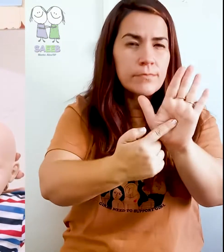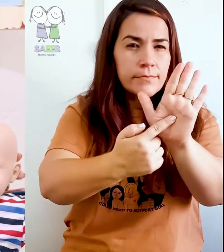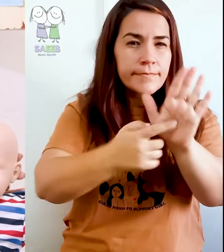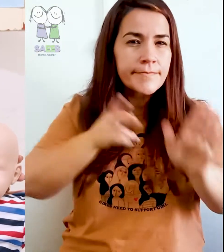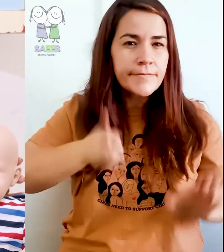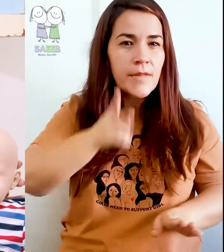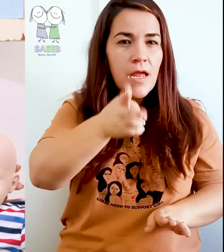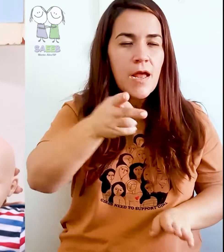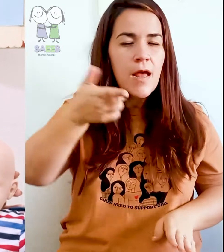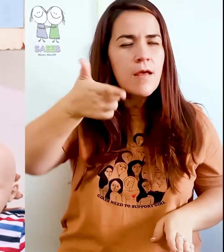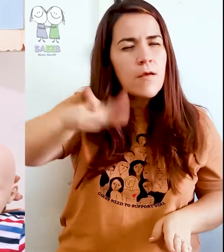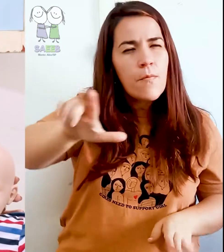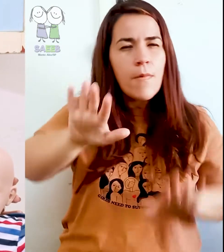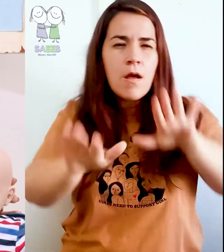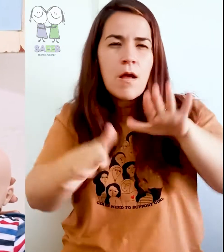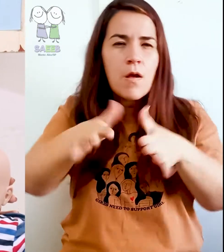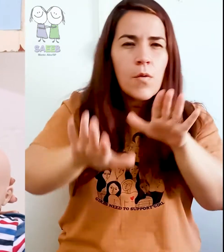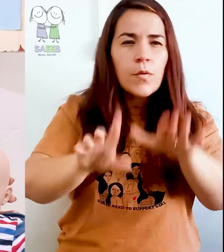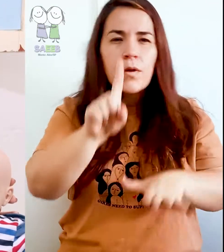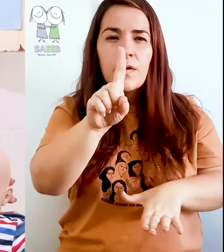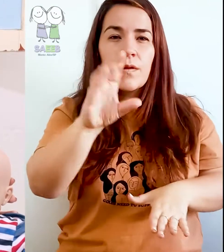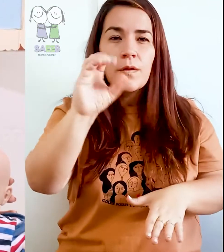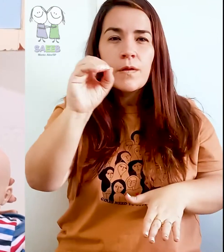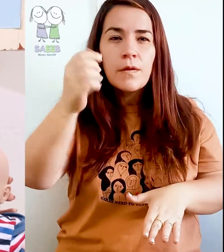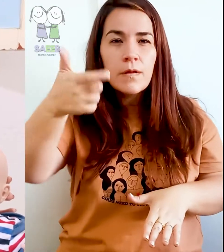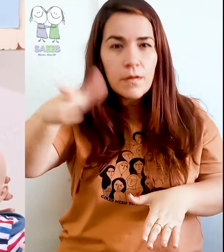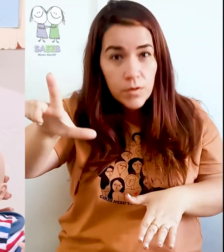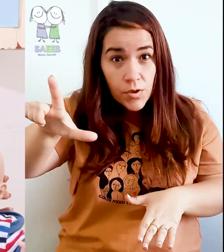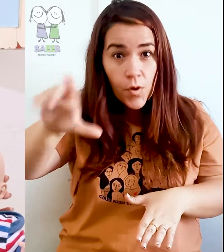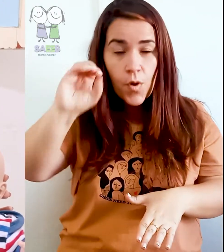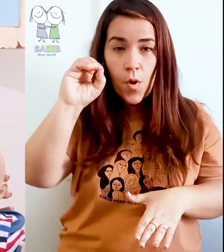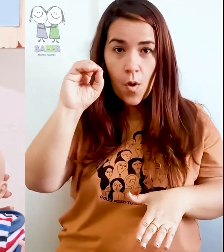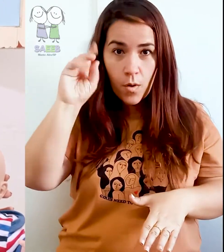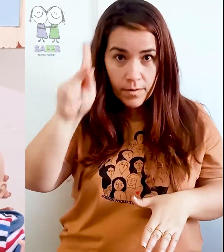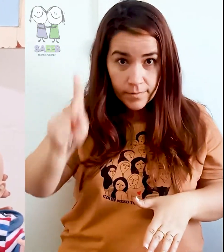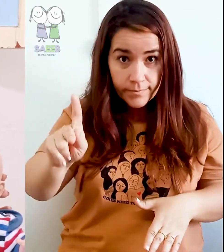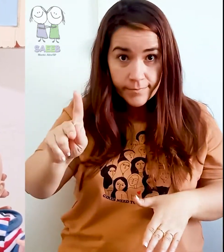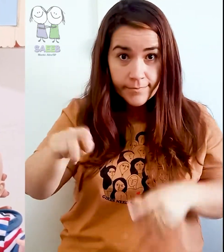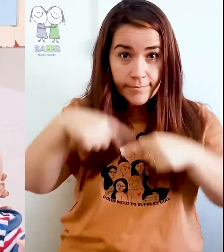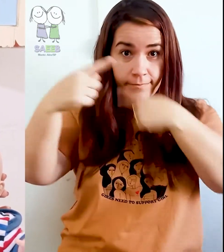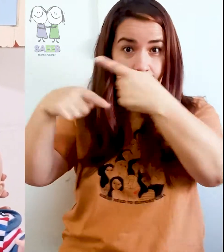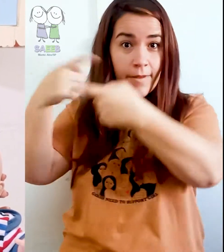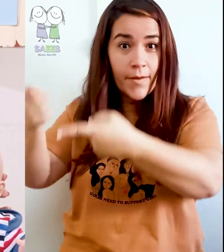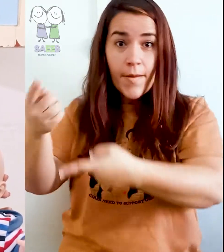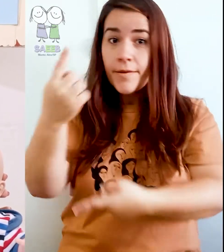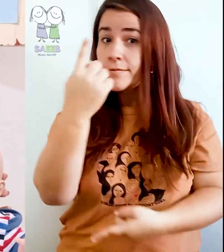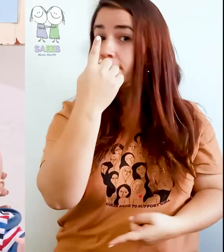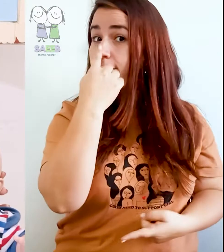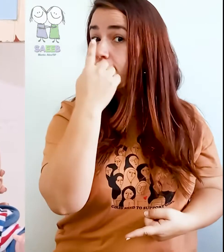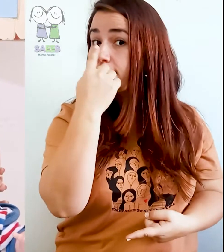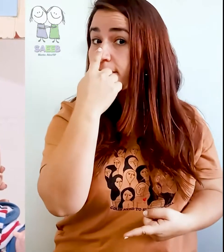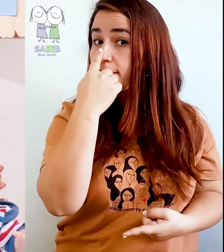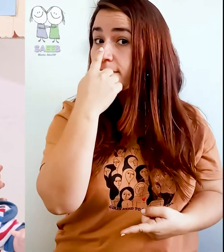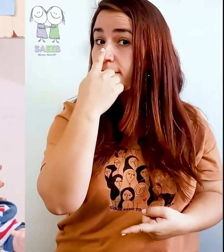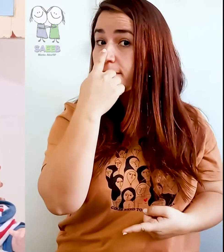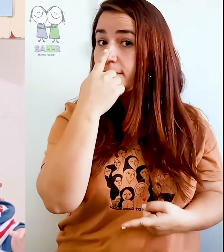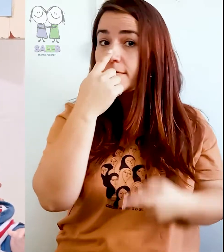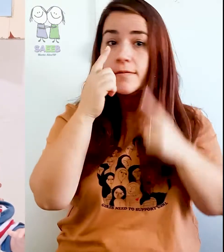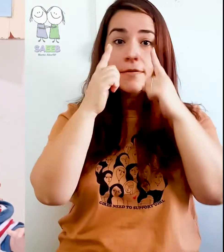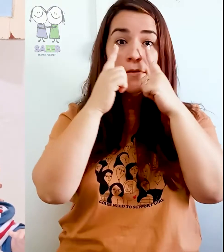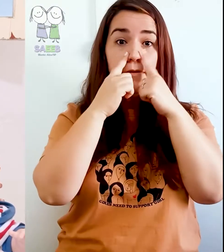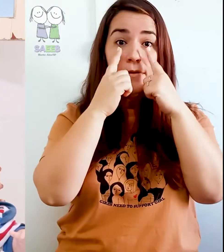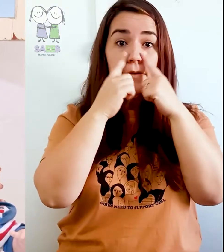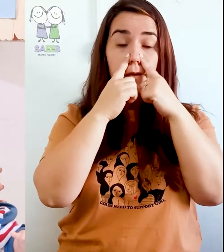E aí é importante repetir cada movimento pelo menos 10 vezes. Depois, nós vamos para o nariz. No nariz, a gente vai